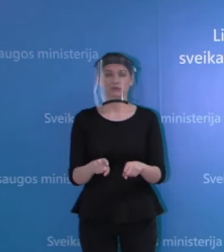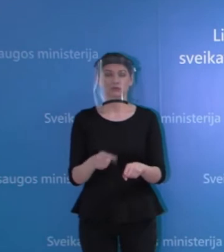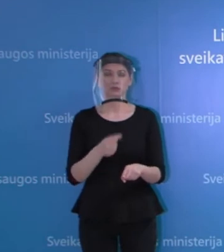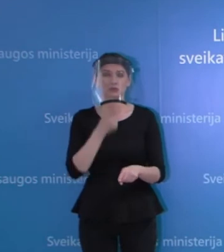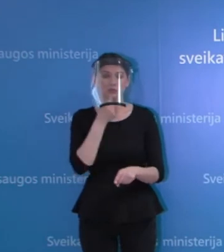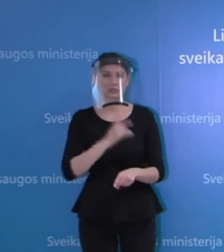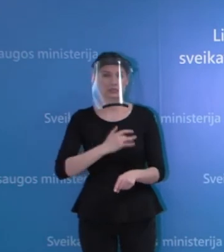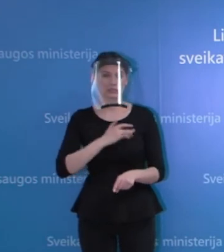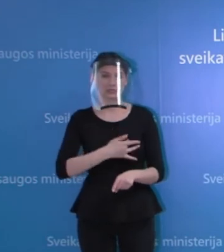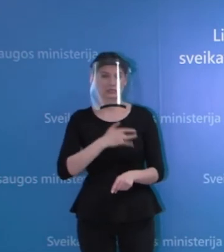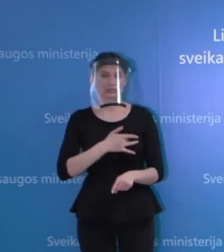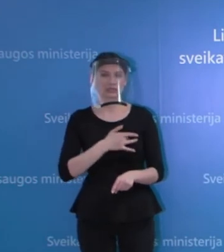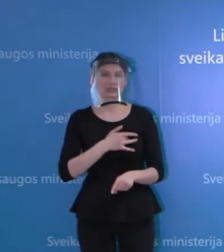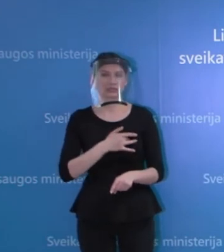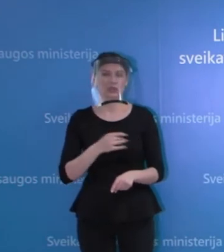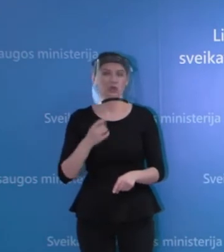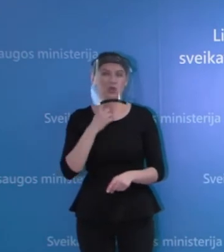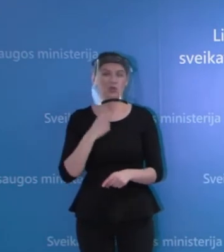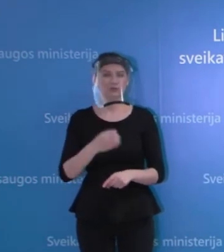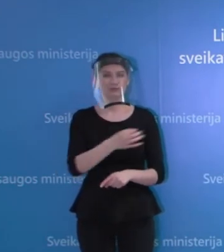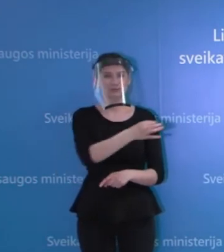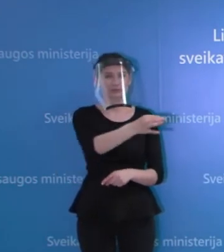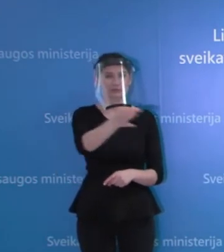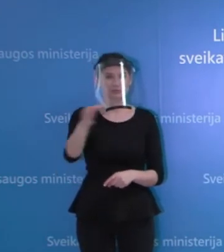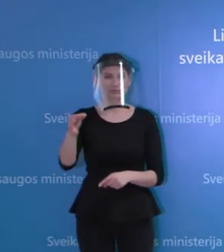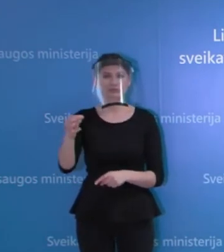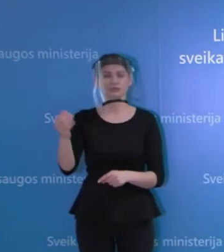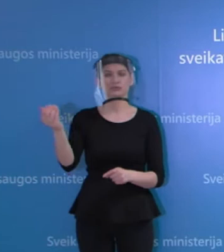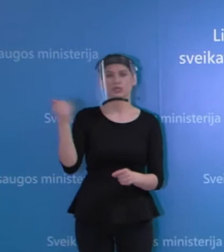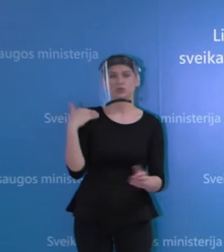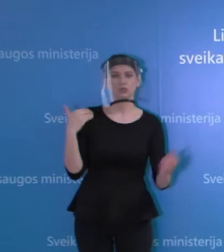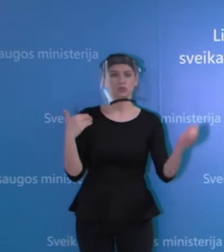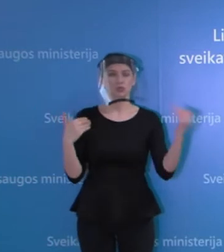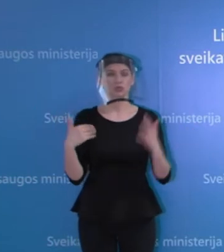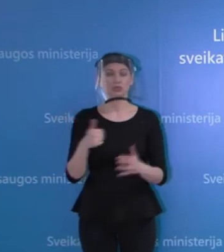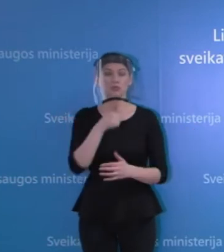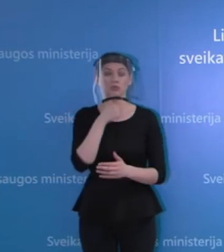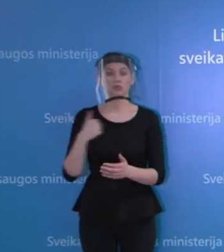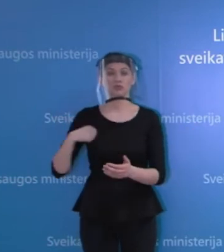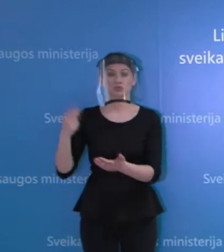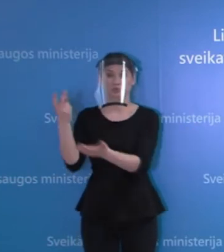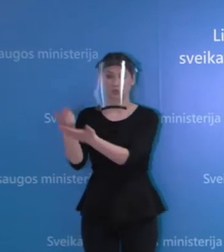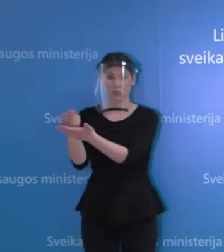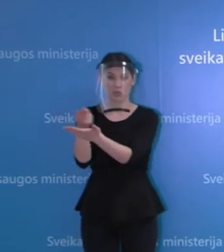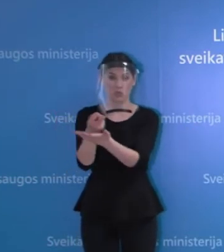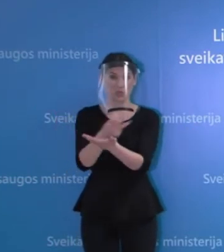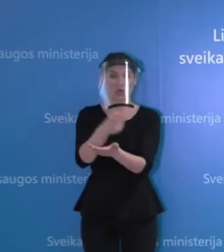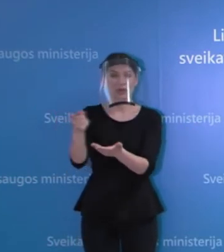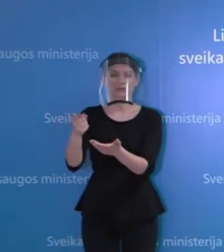keliantą žinučių, jog iš pacientų yra reikalaujama